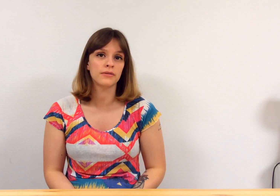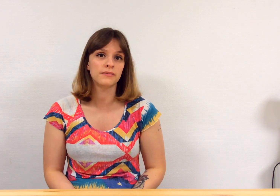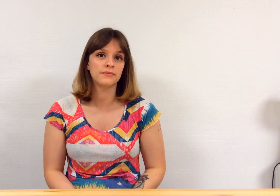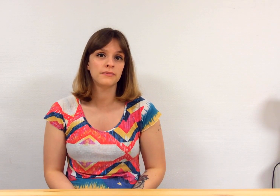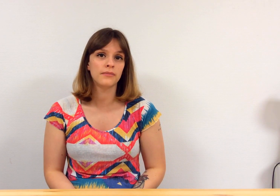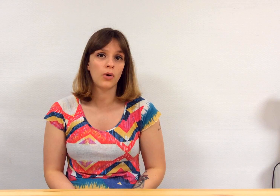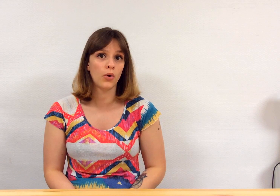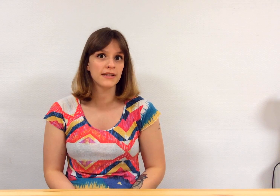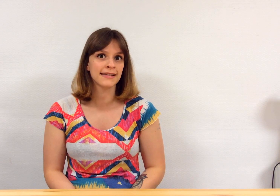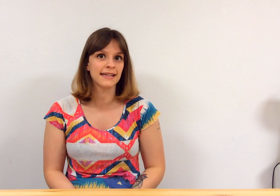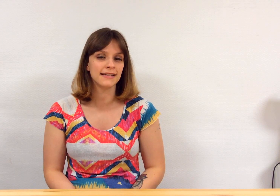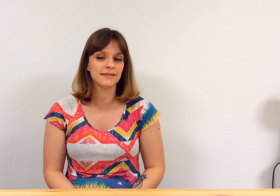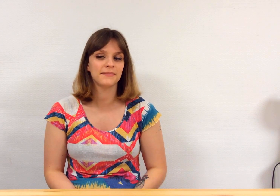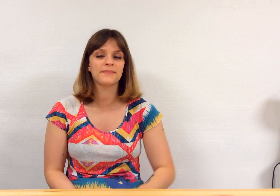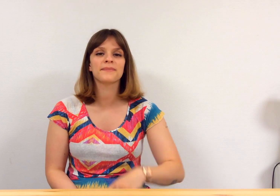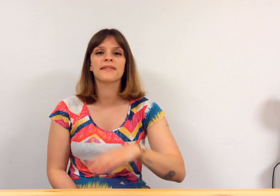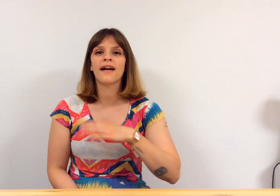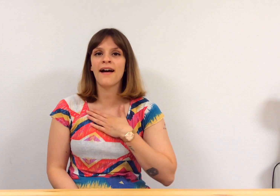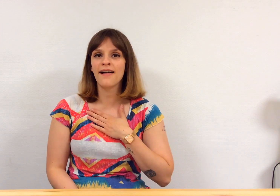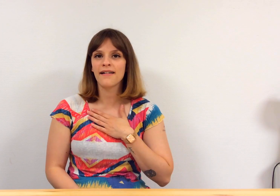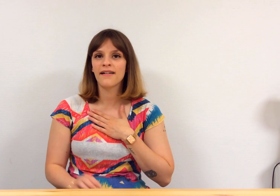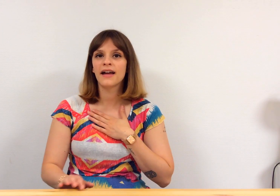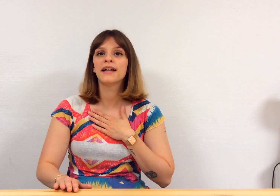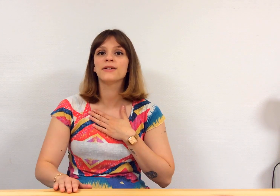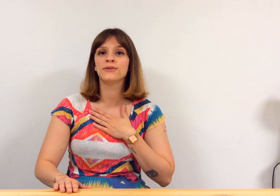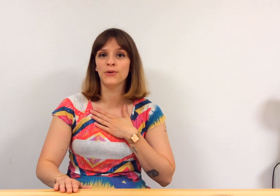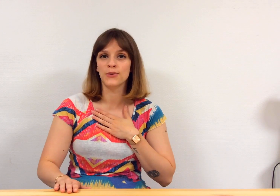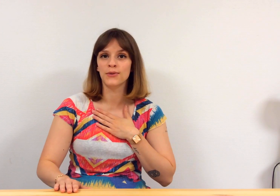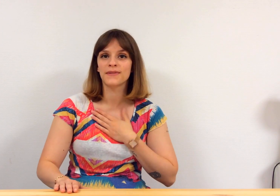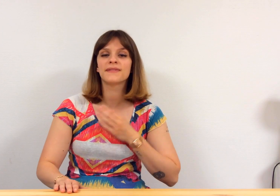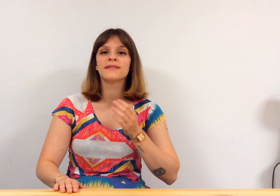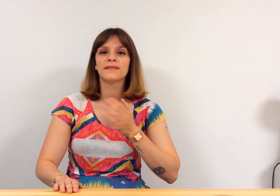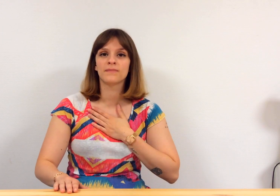-ta